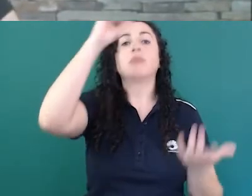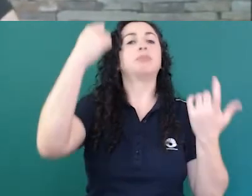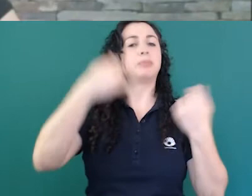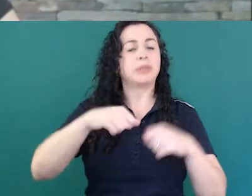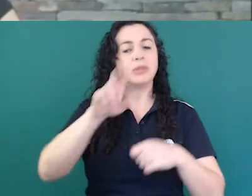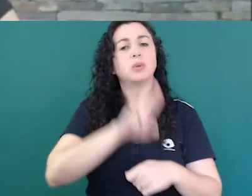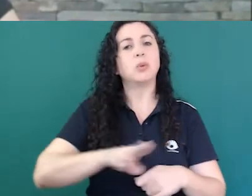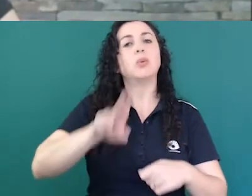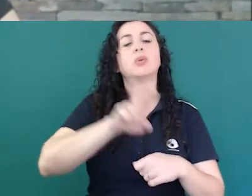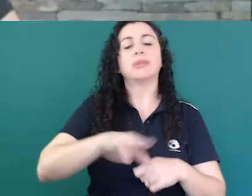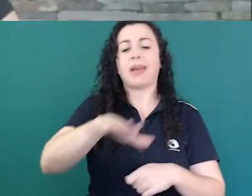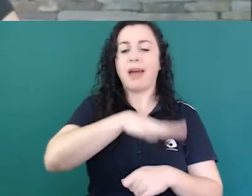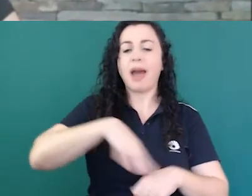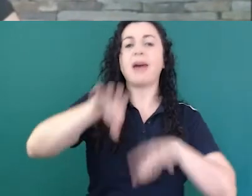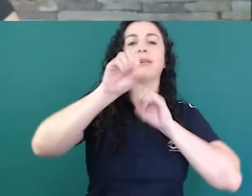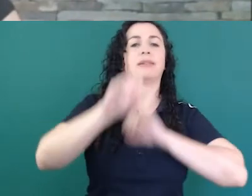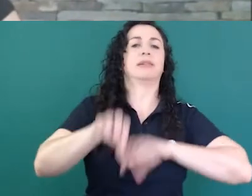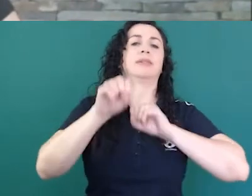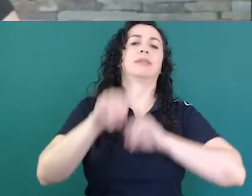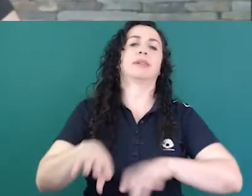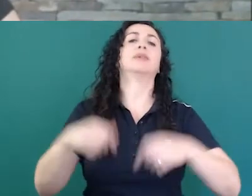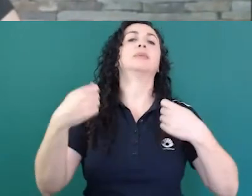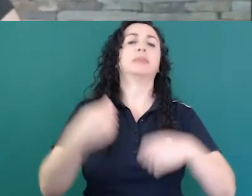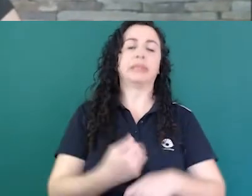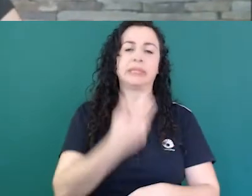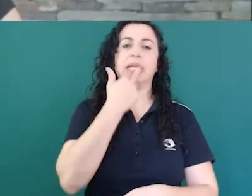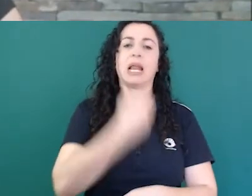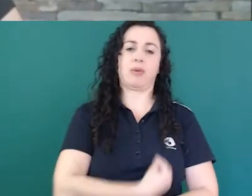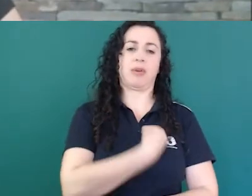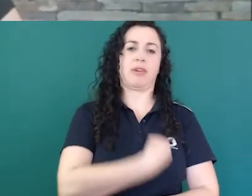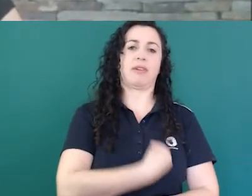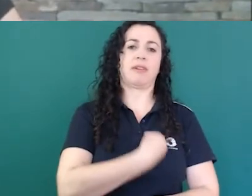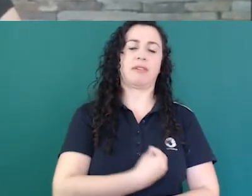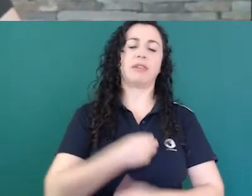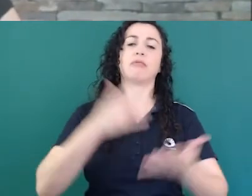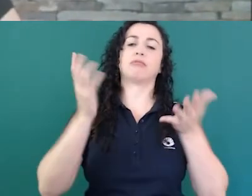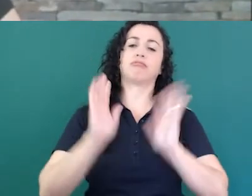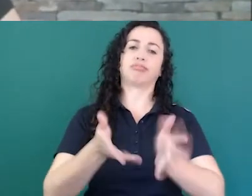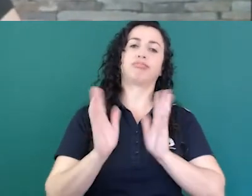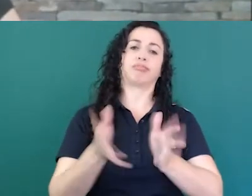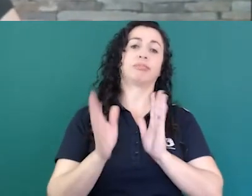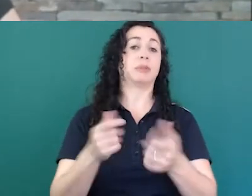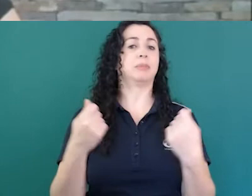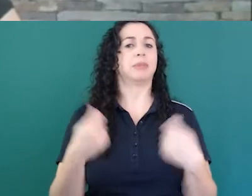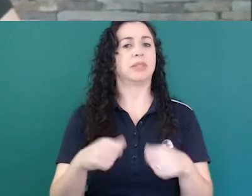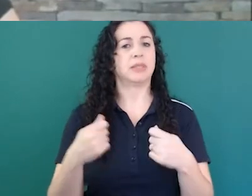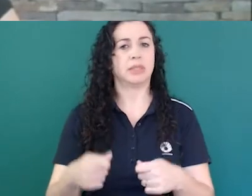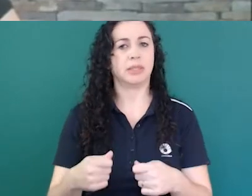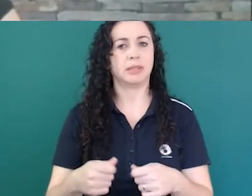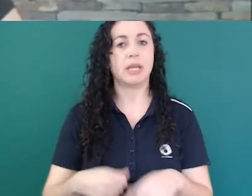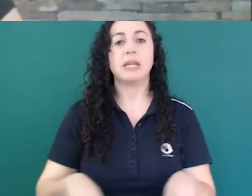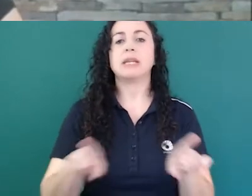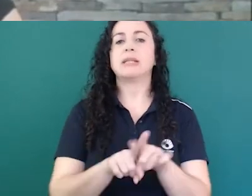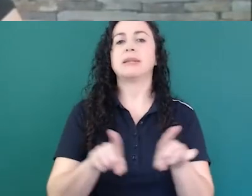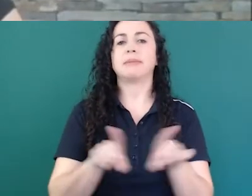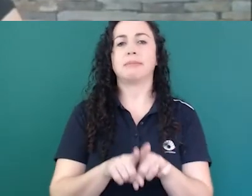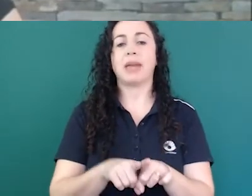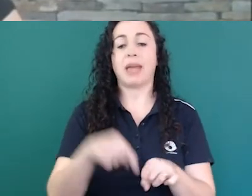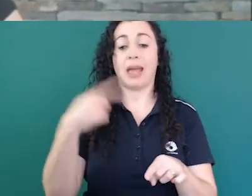preciso que essa língua seja visibilizada e uma grande dificuldade nossa do Brasil é o mito